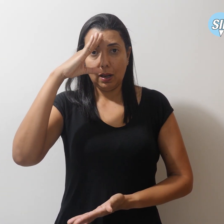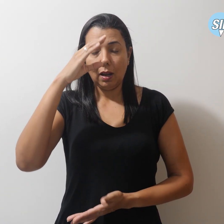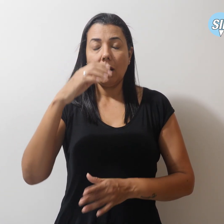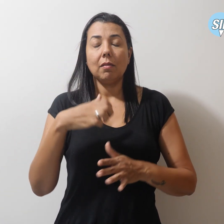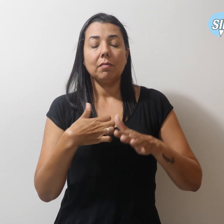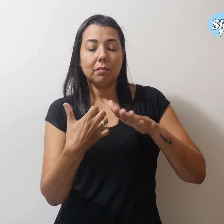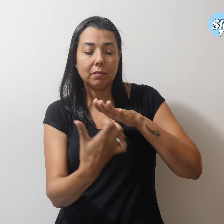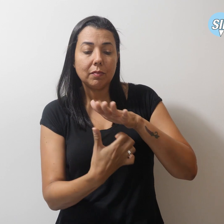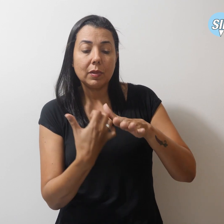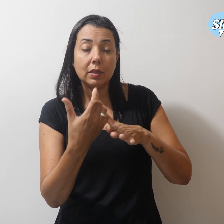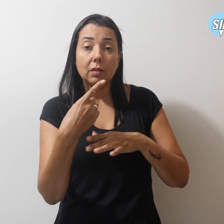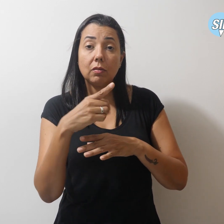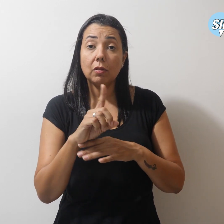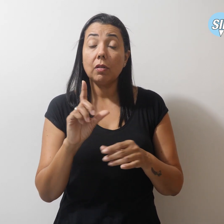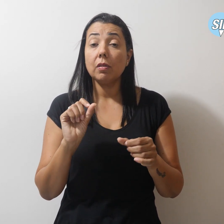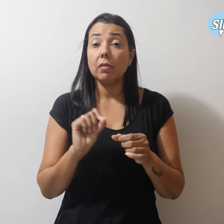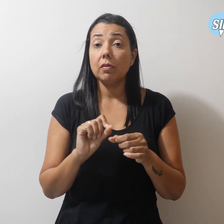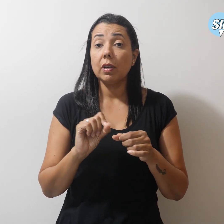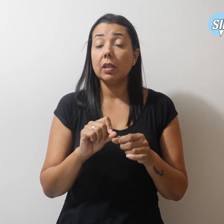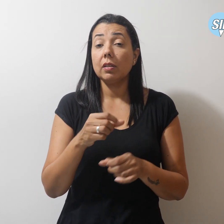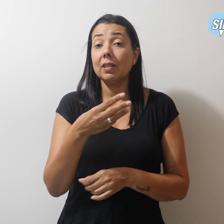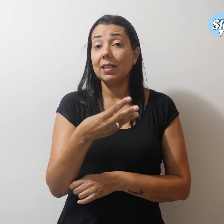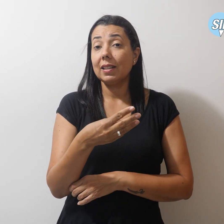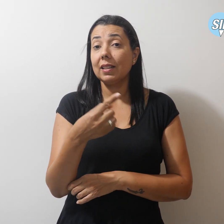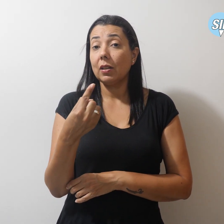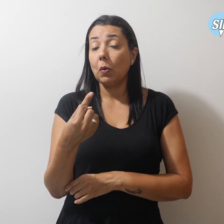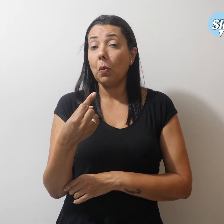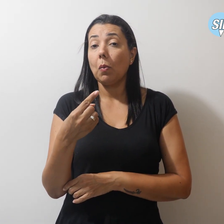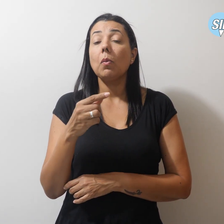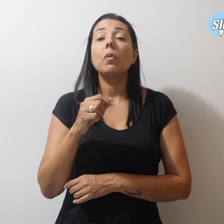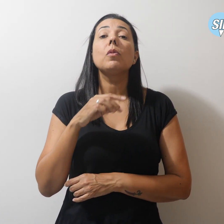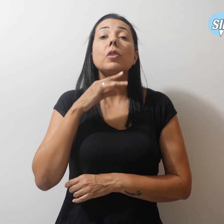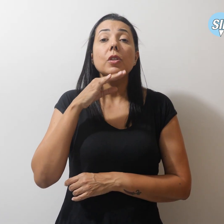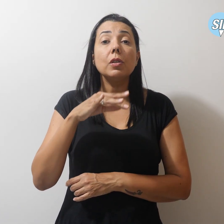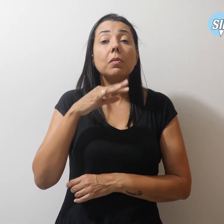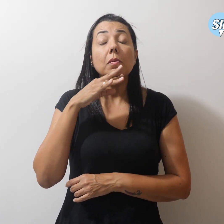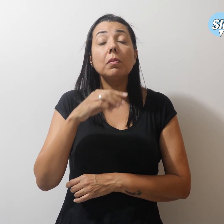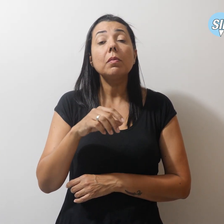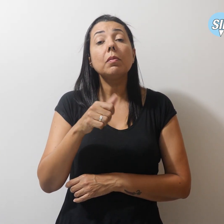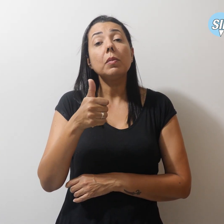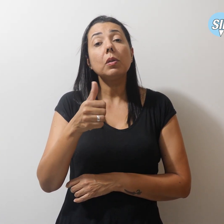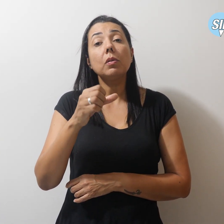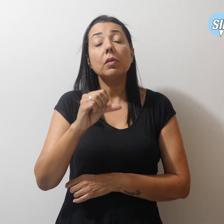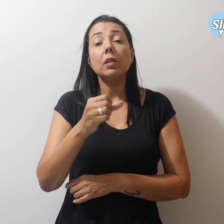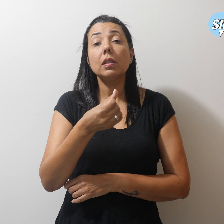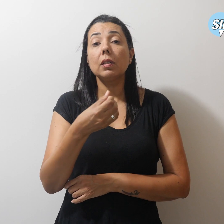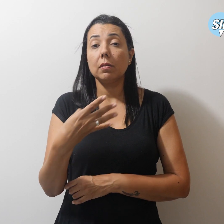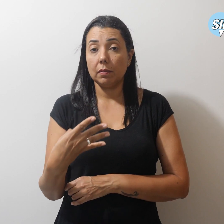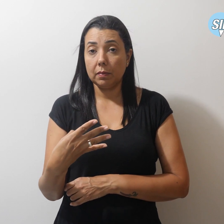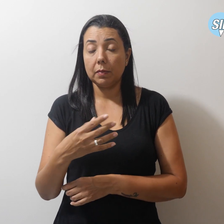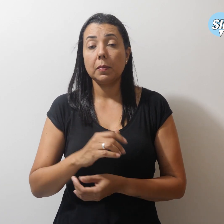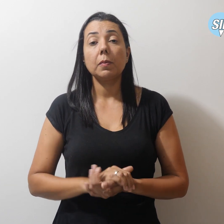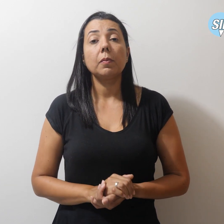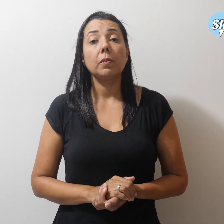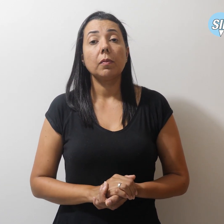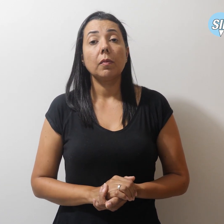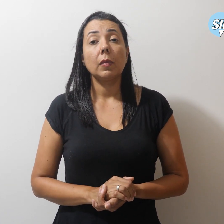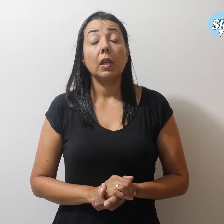foi aplicado em 31 de março de 1964 e foi extinto